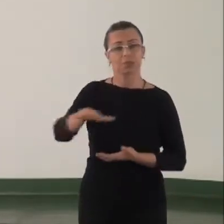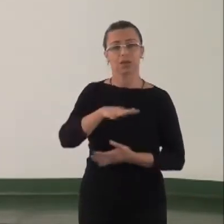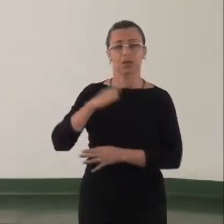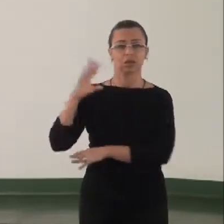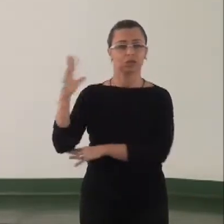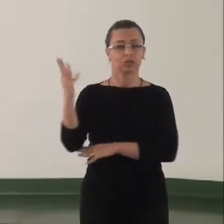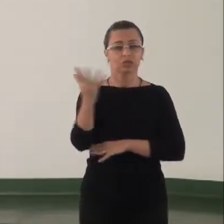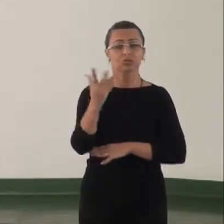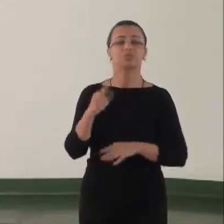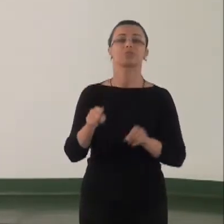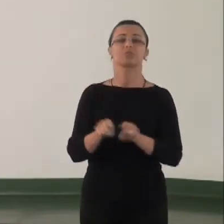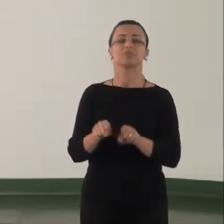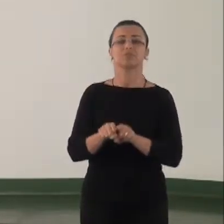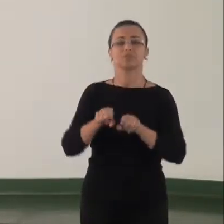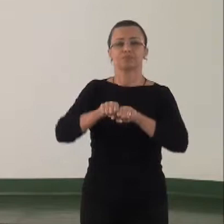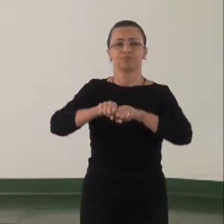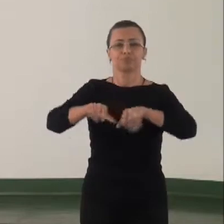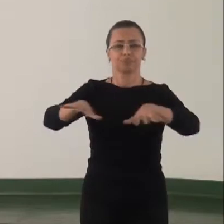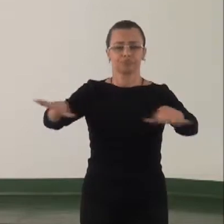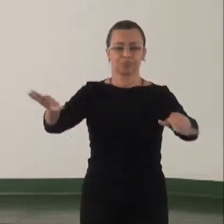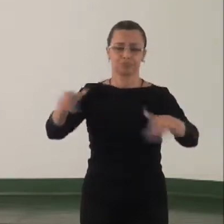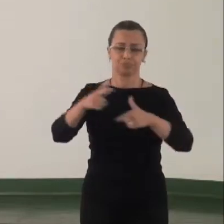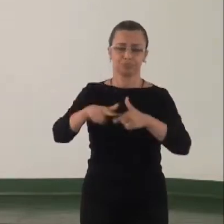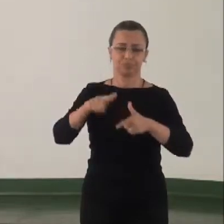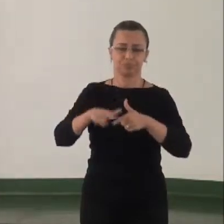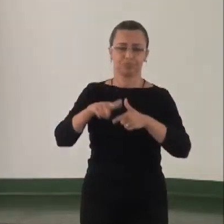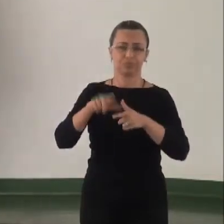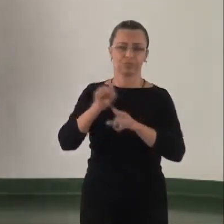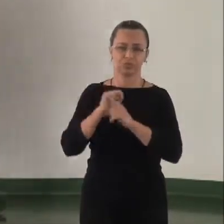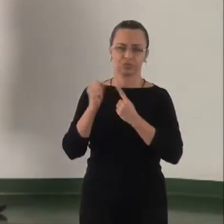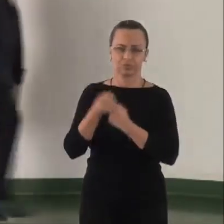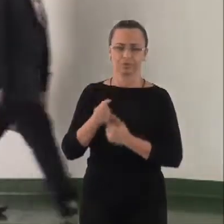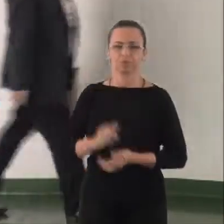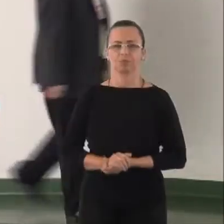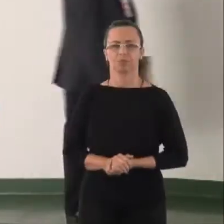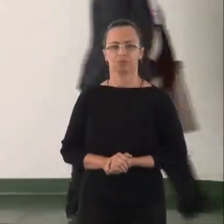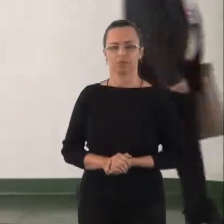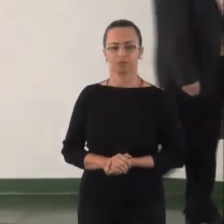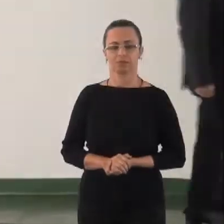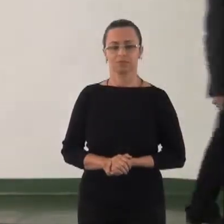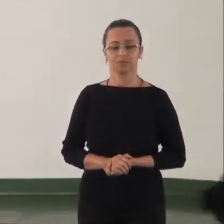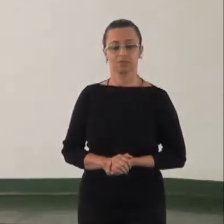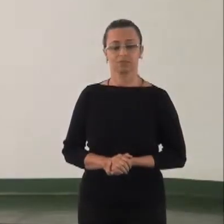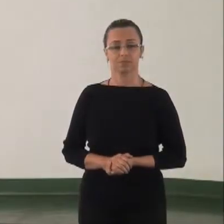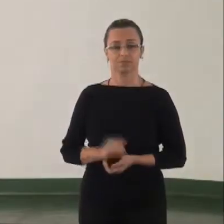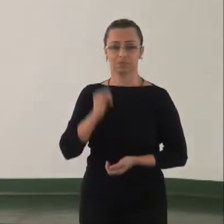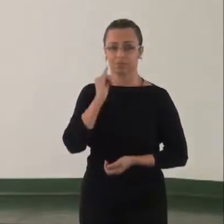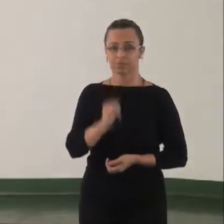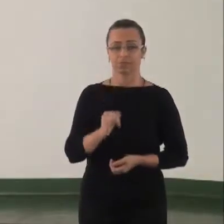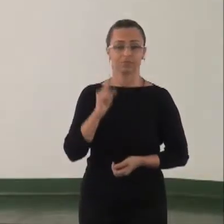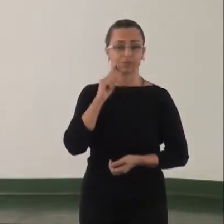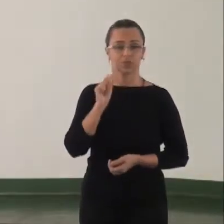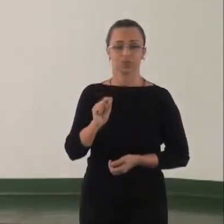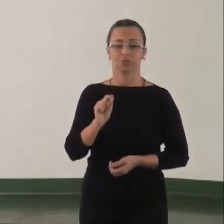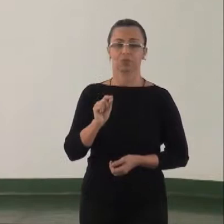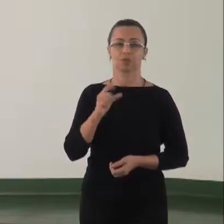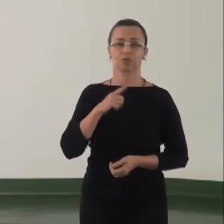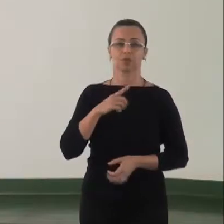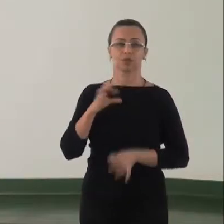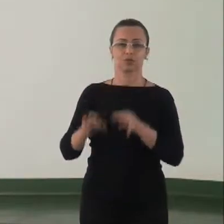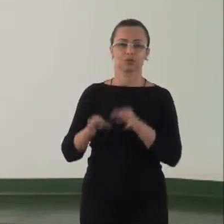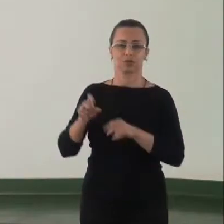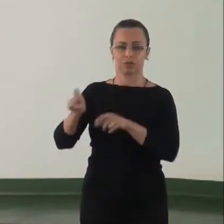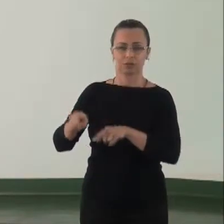que se espalham para a sociedade. Talvez um exemplo interessante que deva ser pontuado, sob o ponto de vista da justiça agrária e